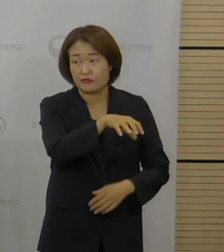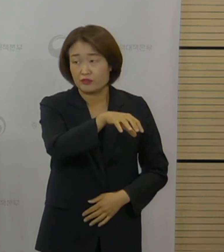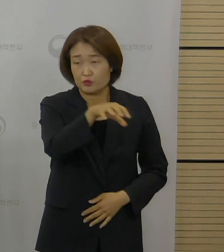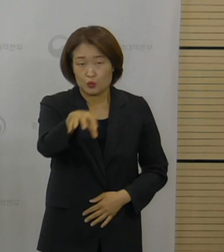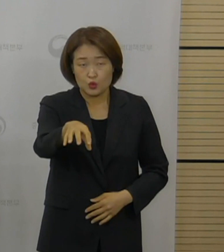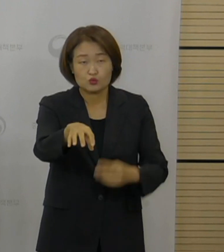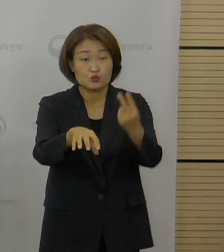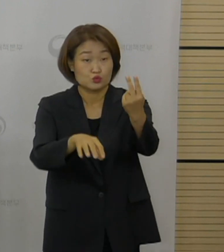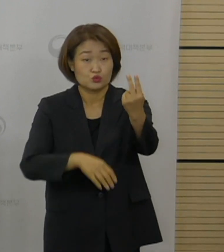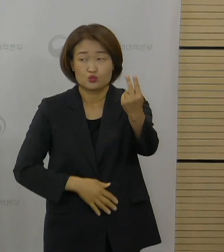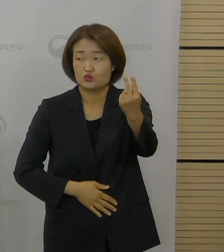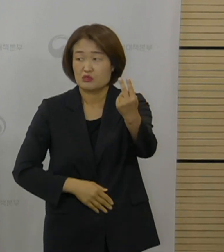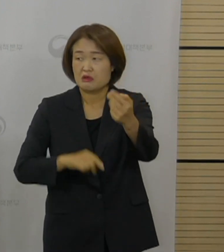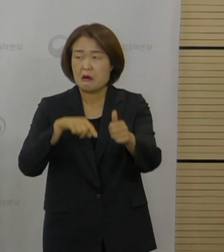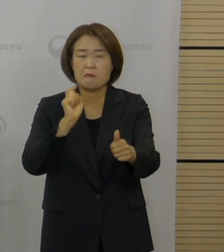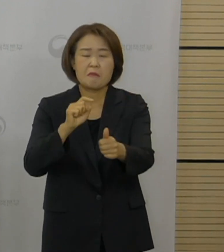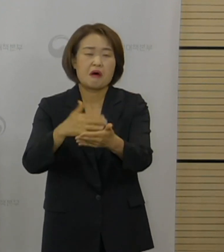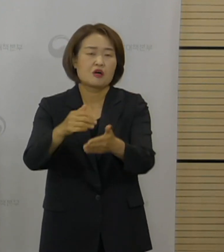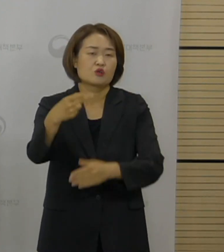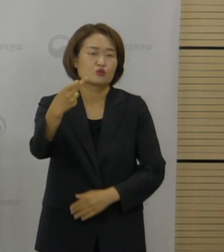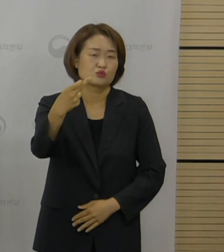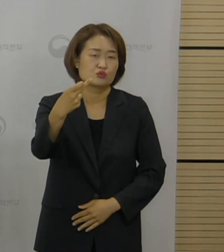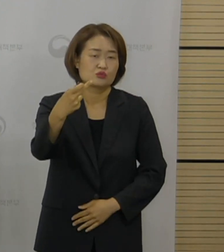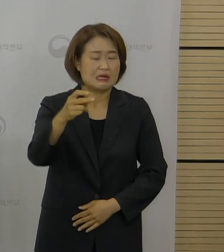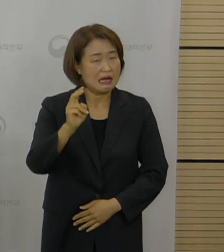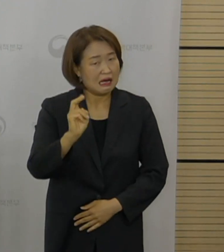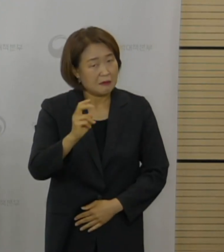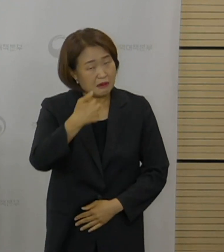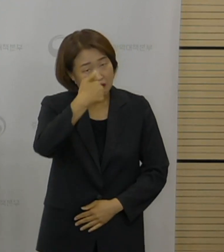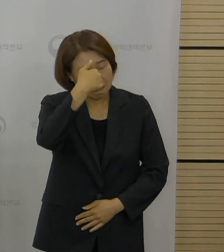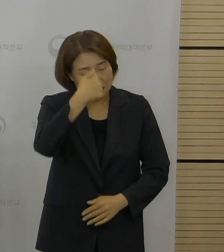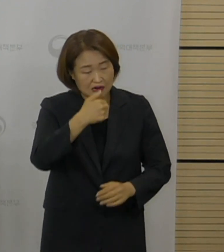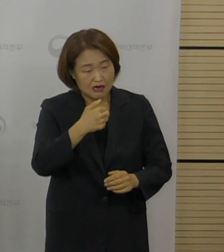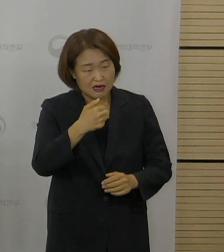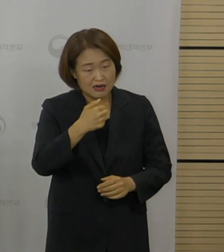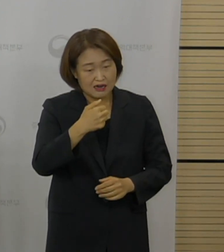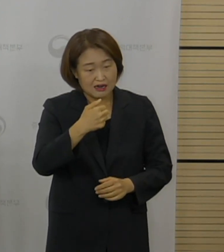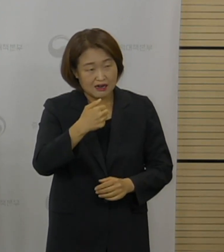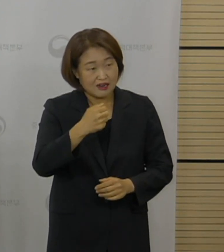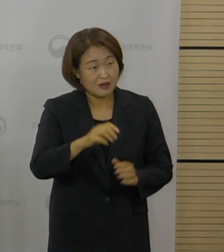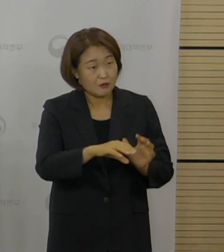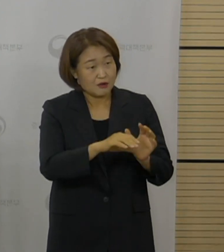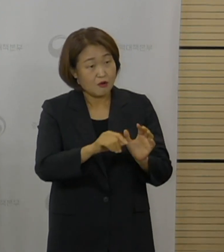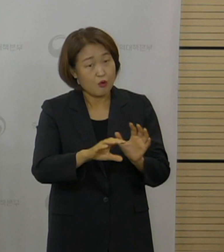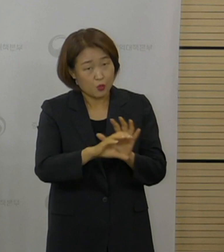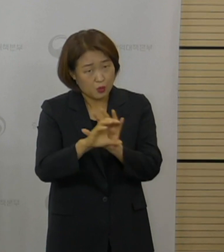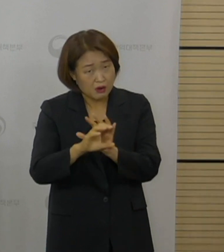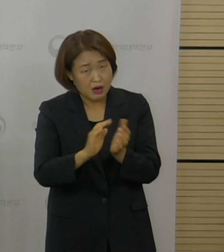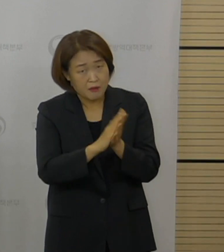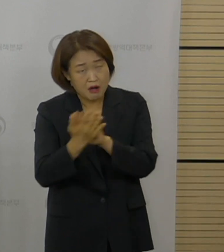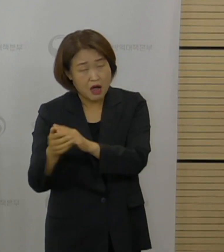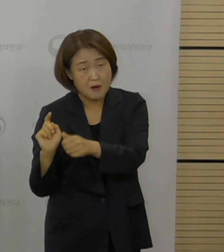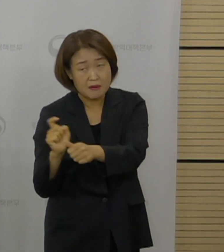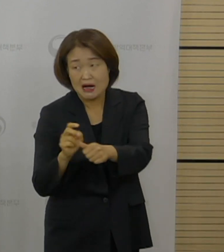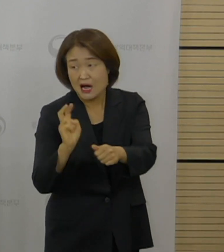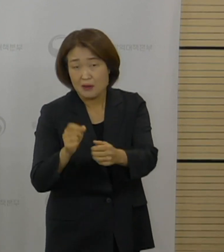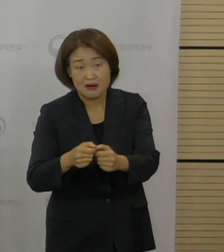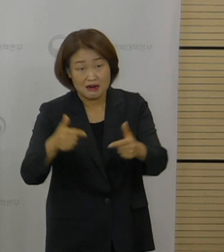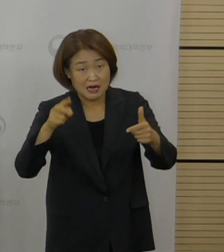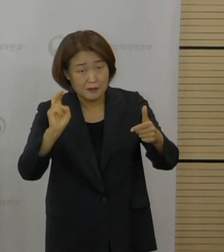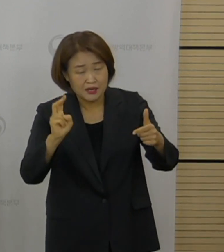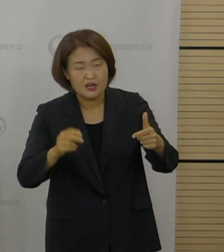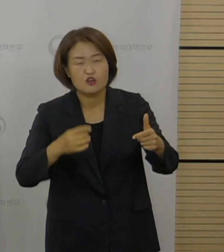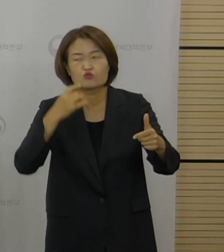방역당국은 이들이 델타 변이에 감염됐을 가능성에 대해서 어떻게 분석하는지 질문 주셨습니다.